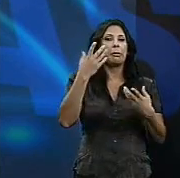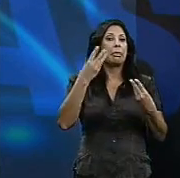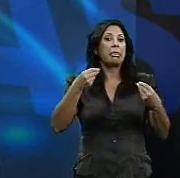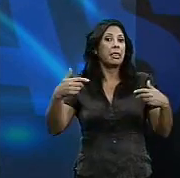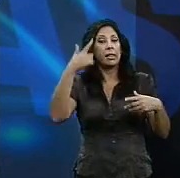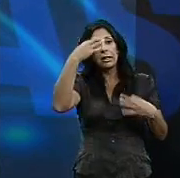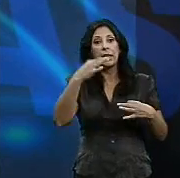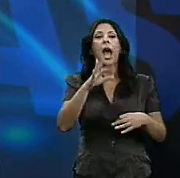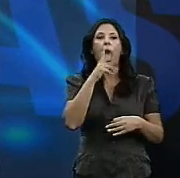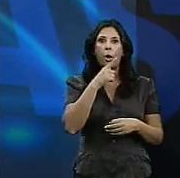ahora no lo son tanto.